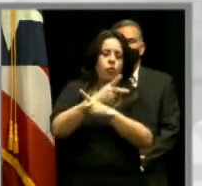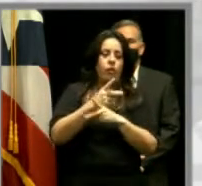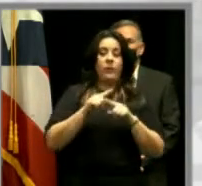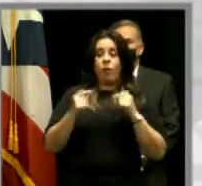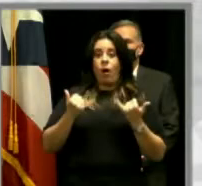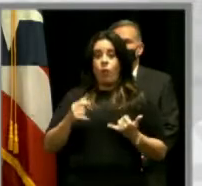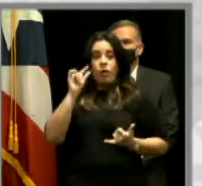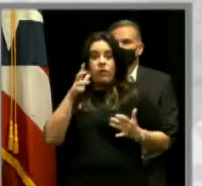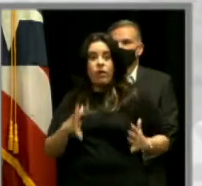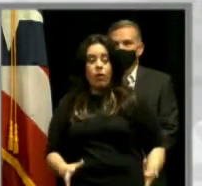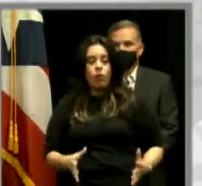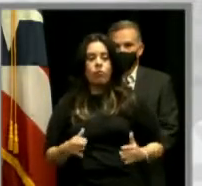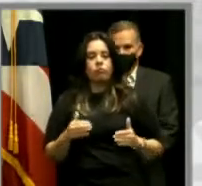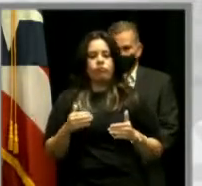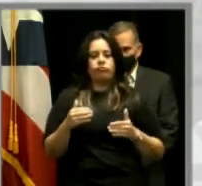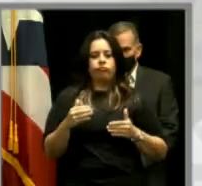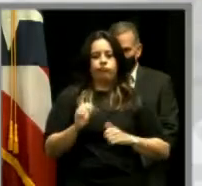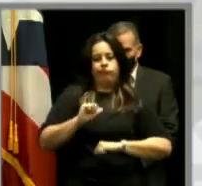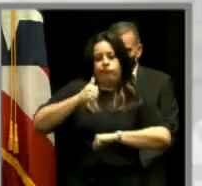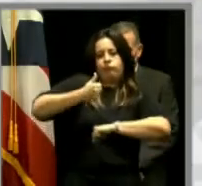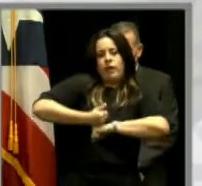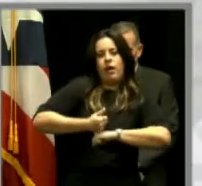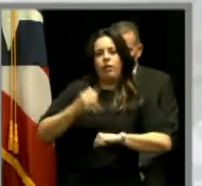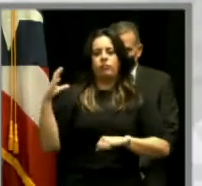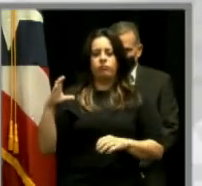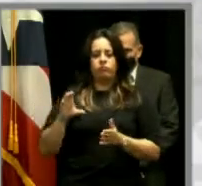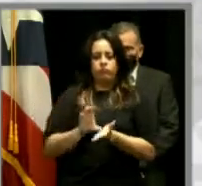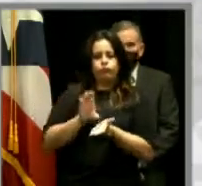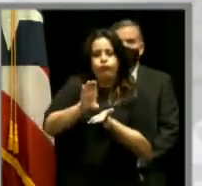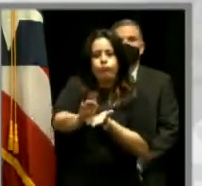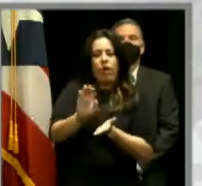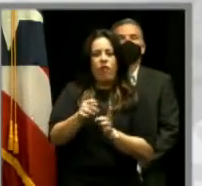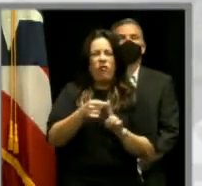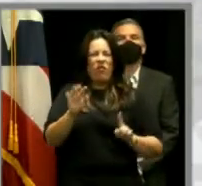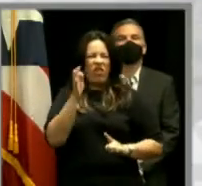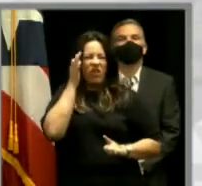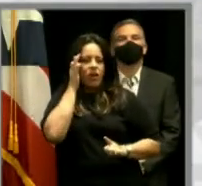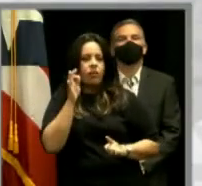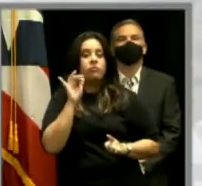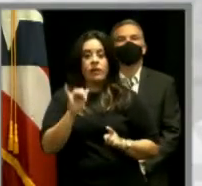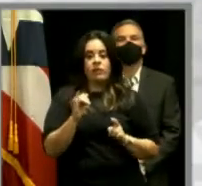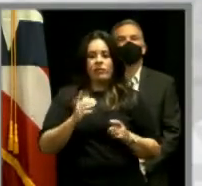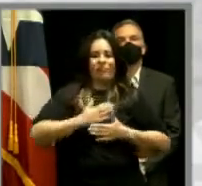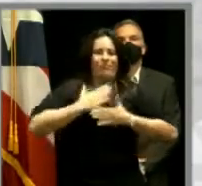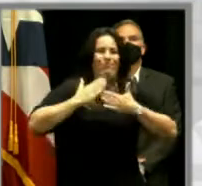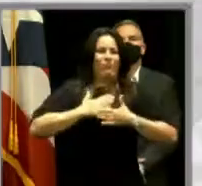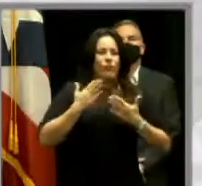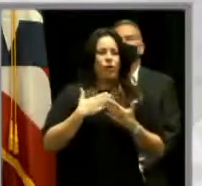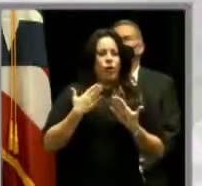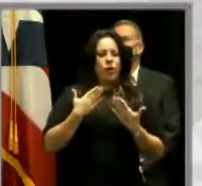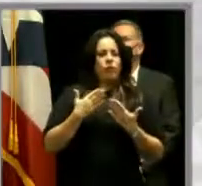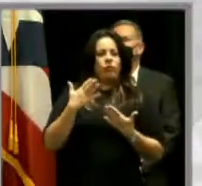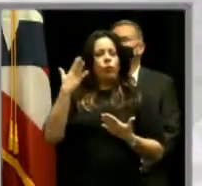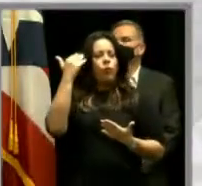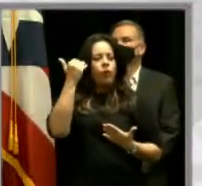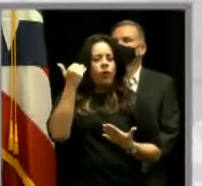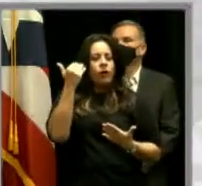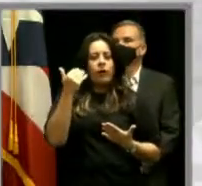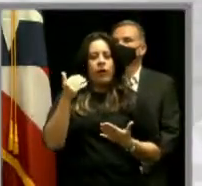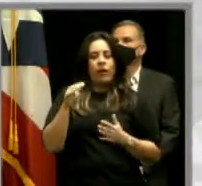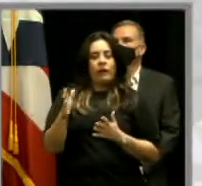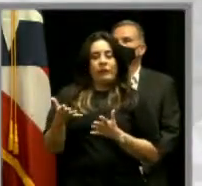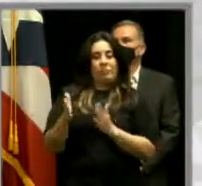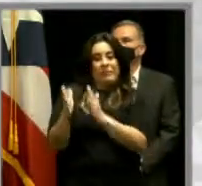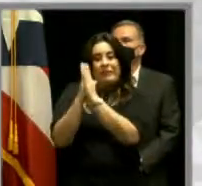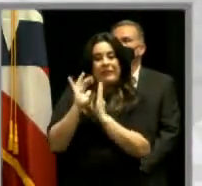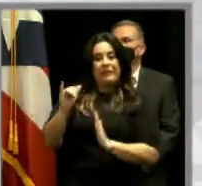función una asignación federal debe ser motivo de gran alegría. les voy a explicar por qué. Conseguir este dinero no